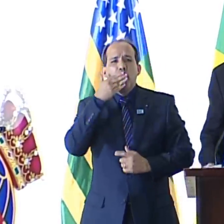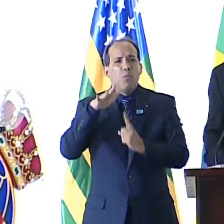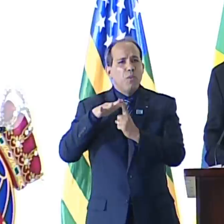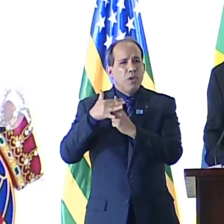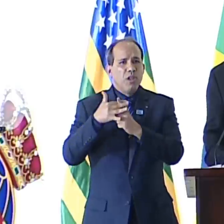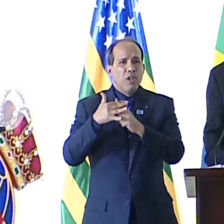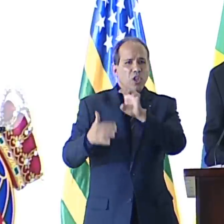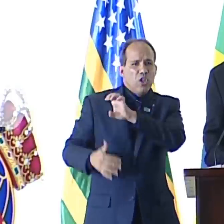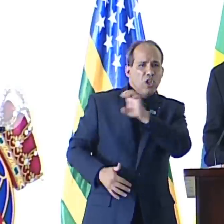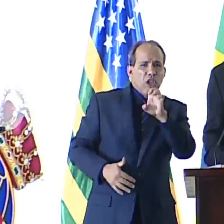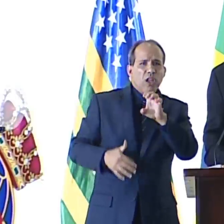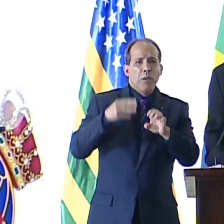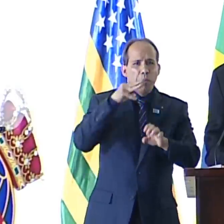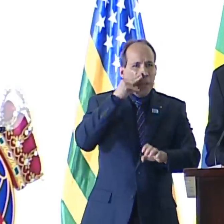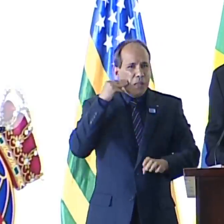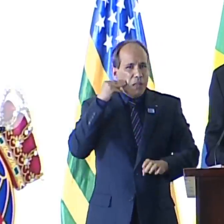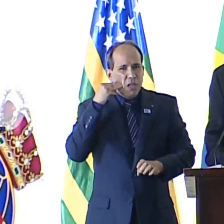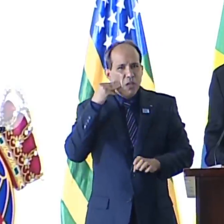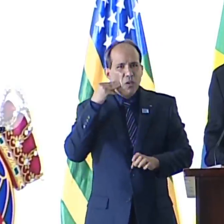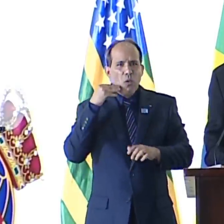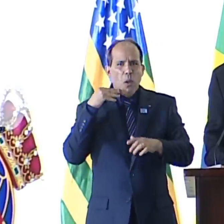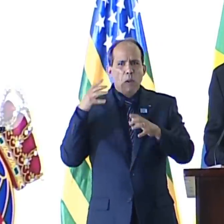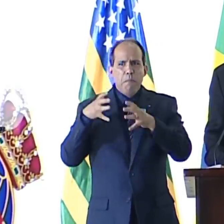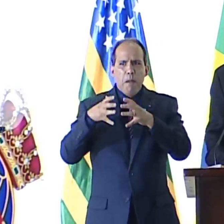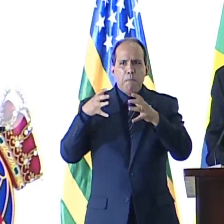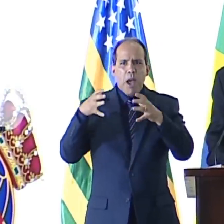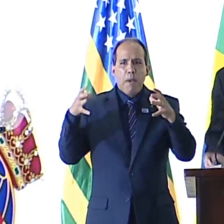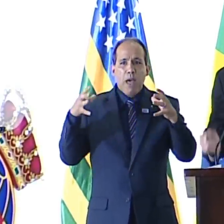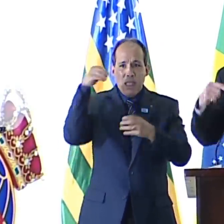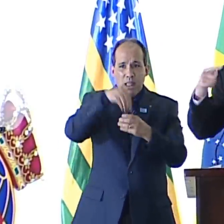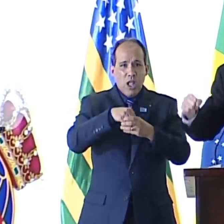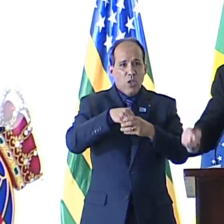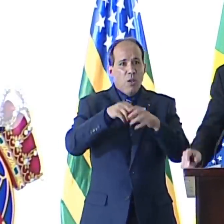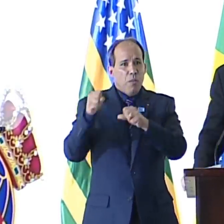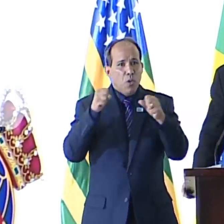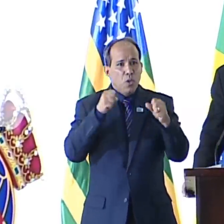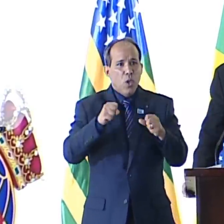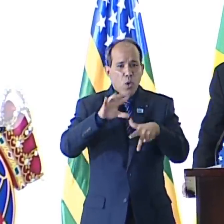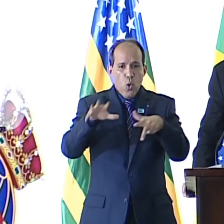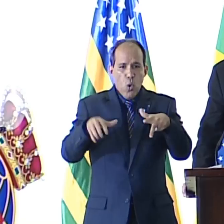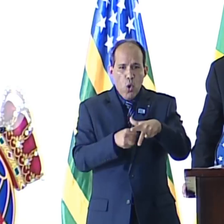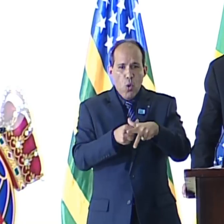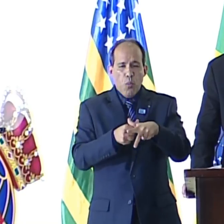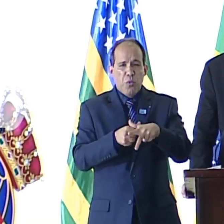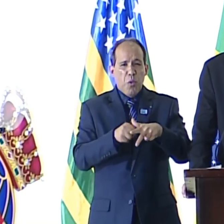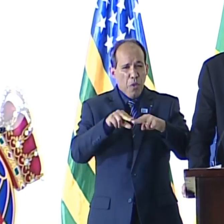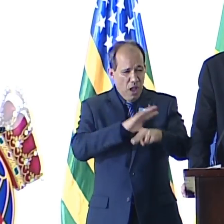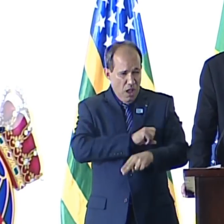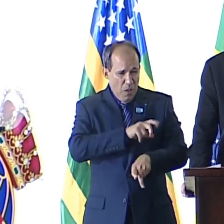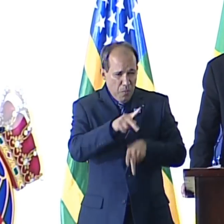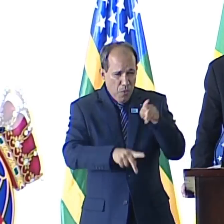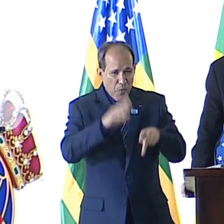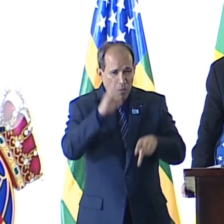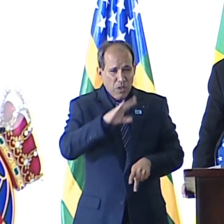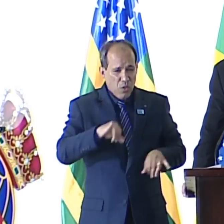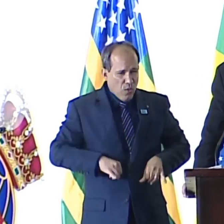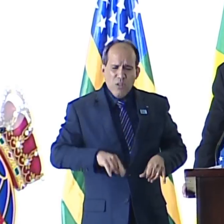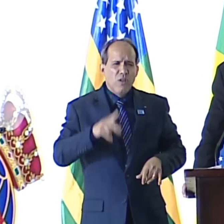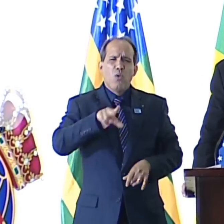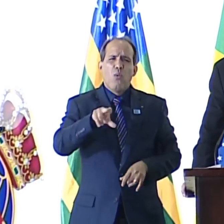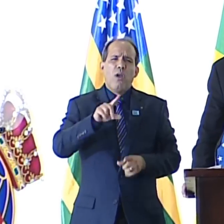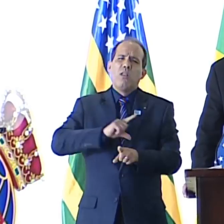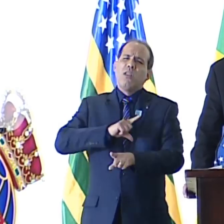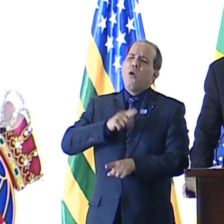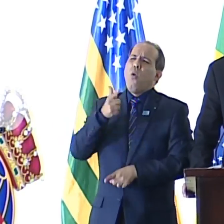tentaram enfrentar o tradicional poder oligárquico, corrupto brasileiro, mas não porque amassem o povo brasileiro, sofrido e oprimido. Ao contrário,